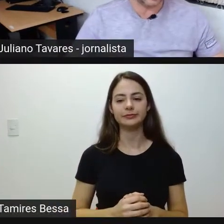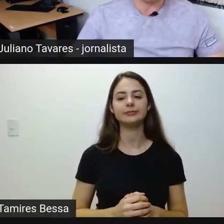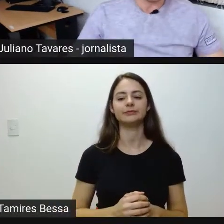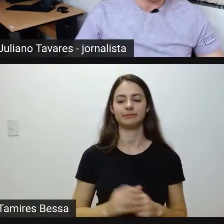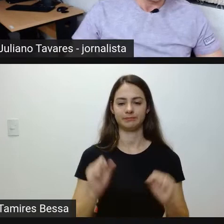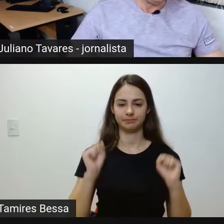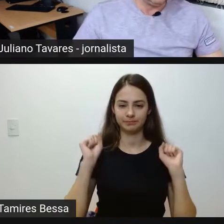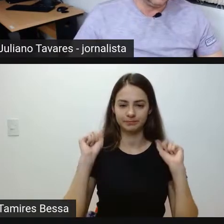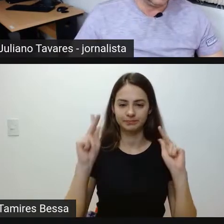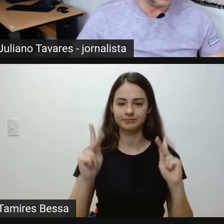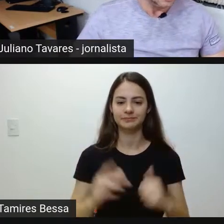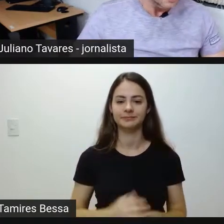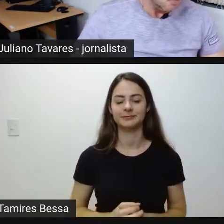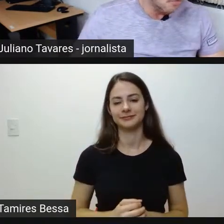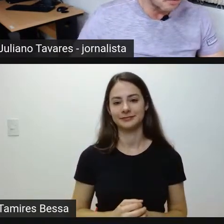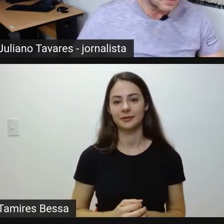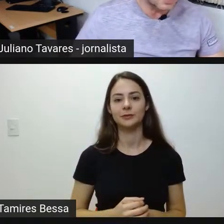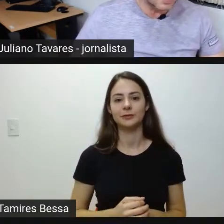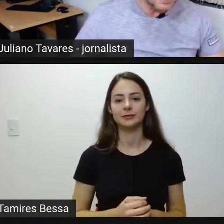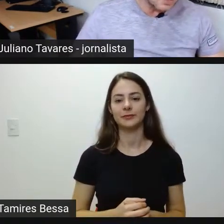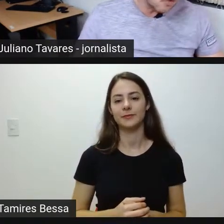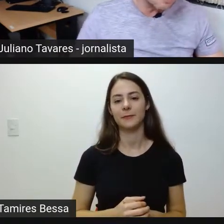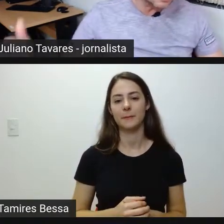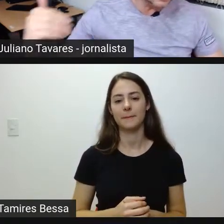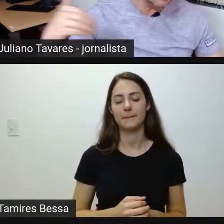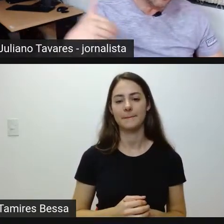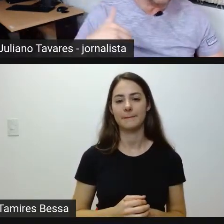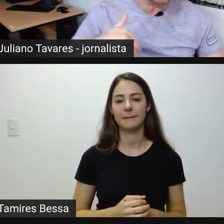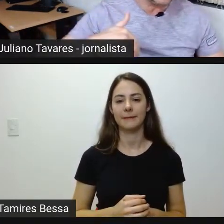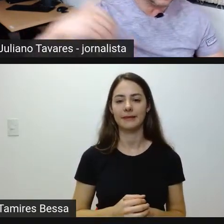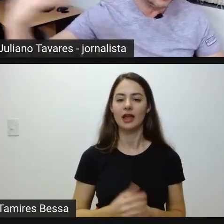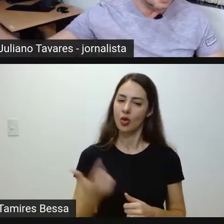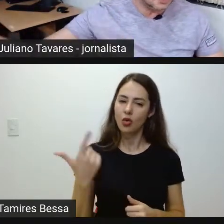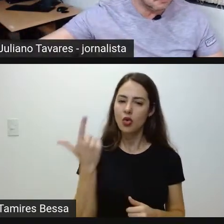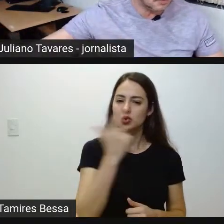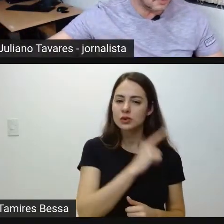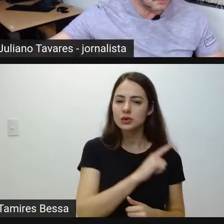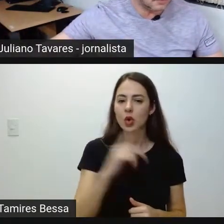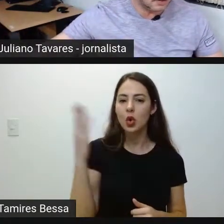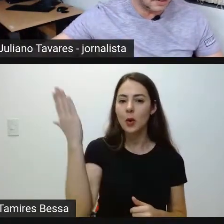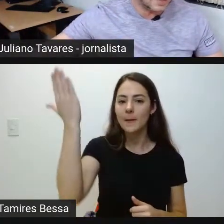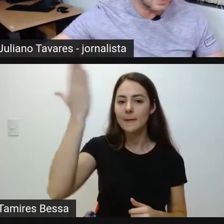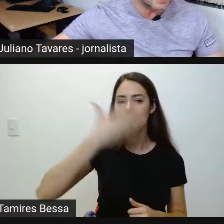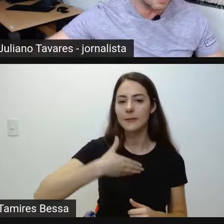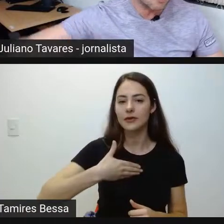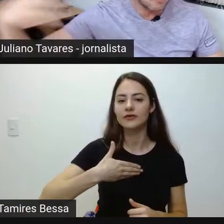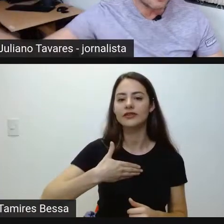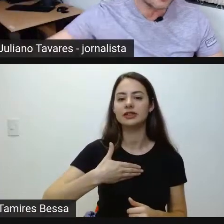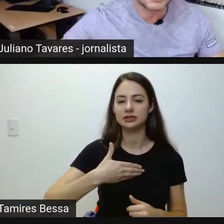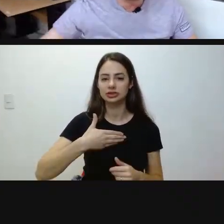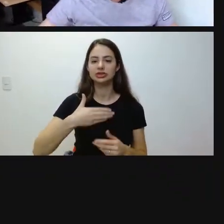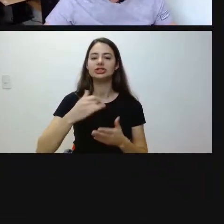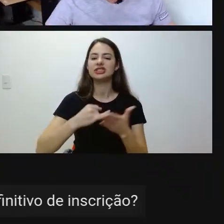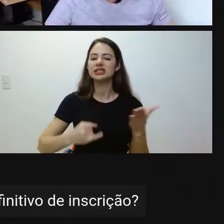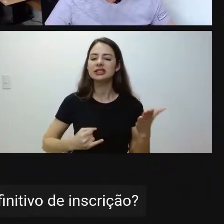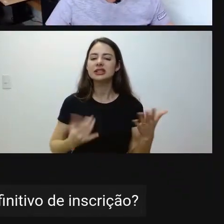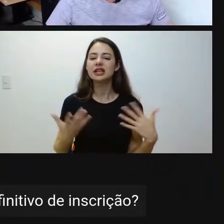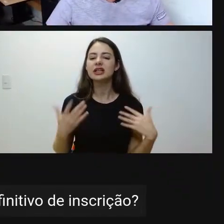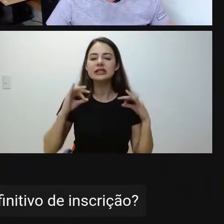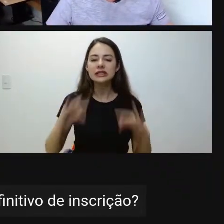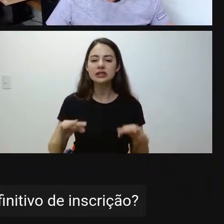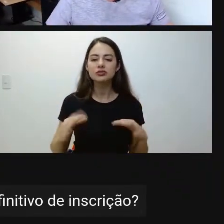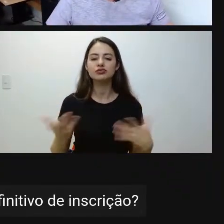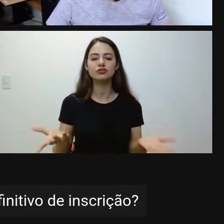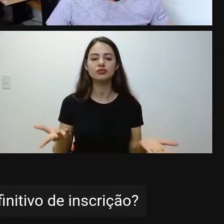Beleza. Está vendo, gente? E consigo comprovante definitivo de inscrição, como que eu consigo isso?